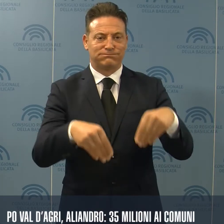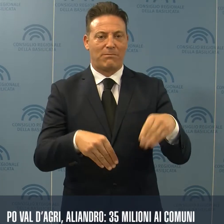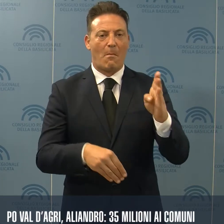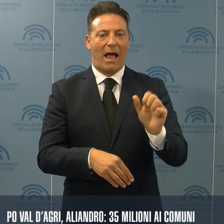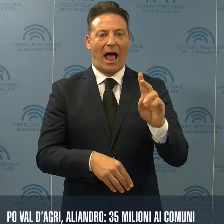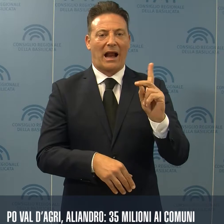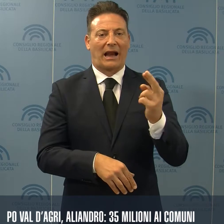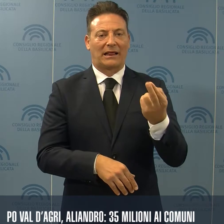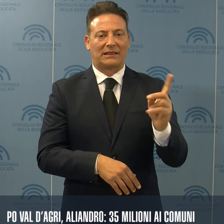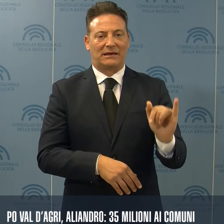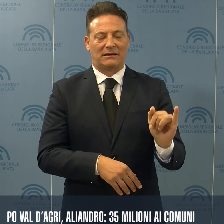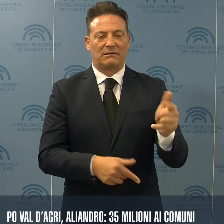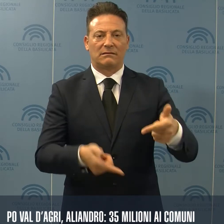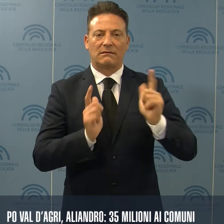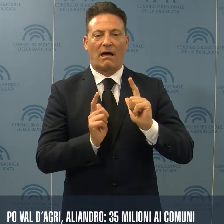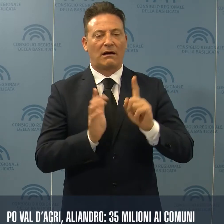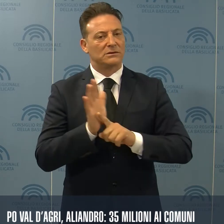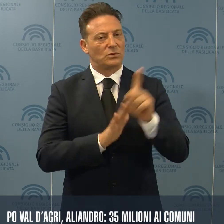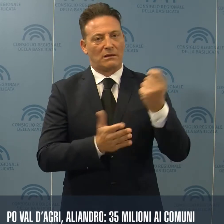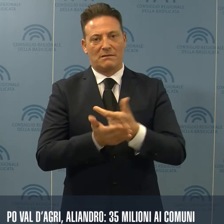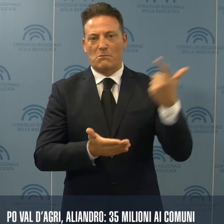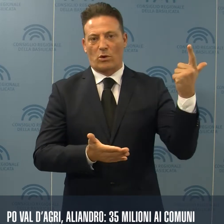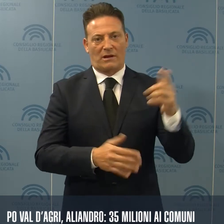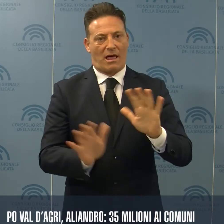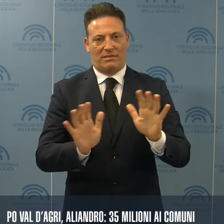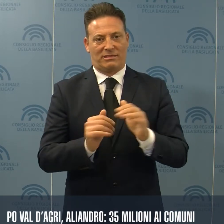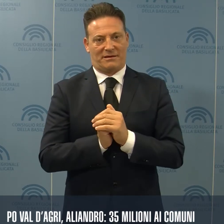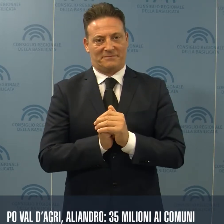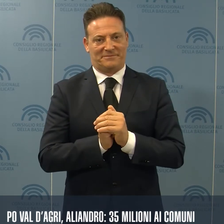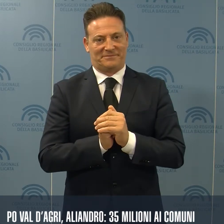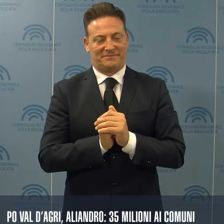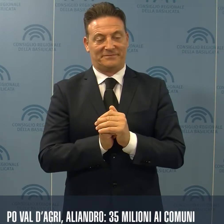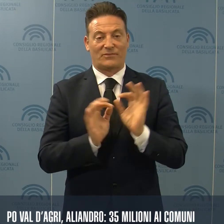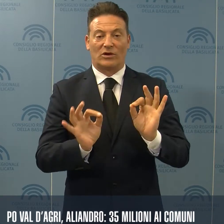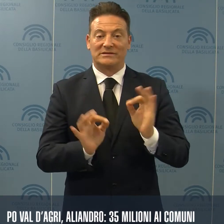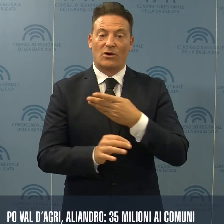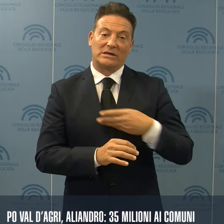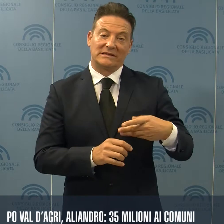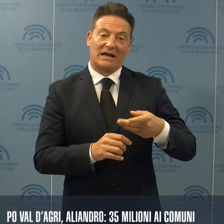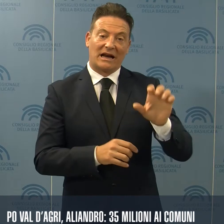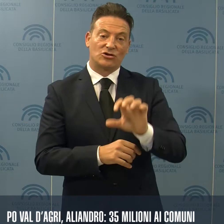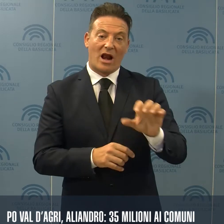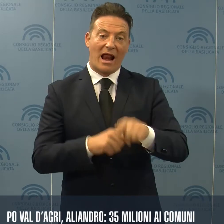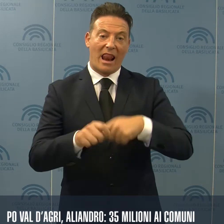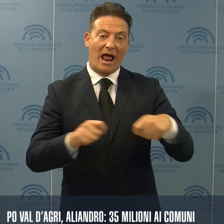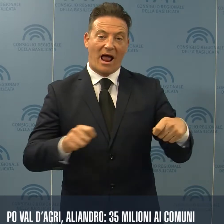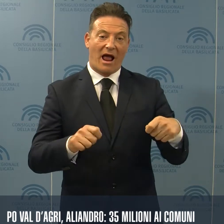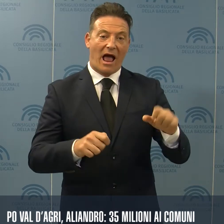per noi un importante risultato. Così, il consigliere regionale della Lega, Aliandro,